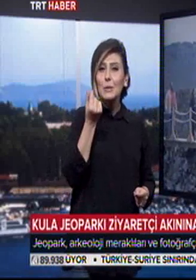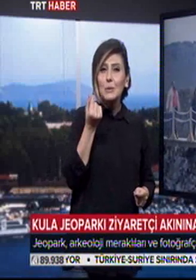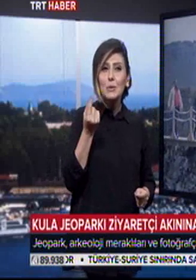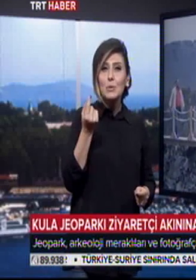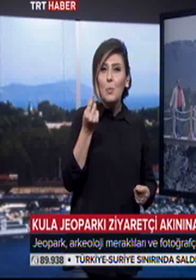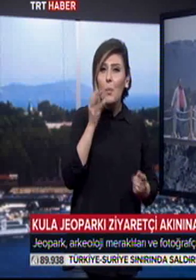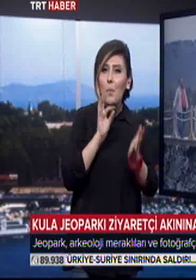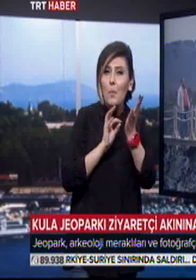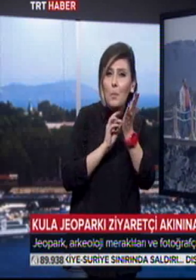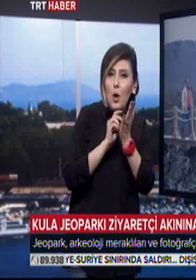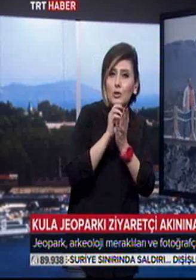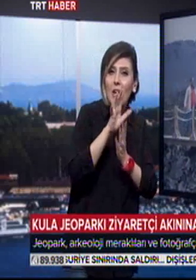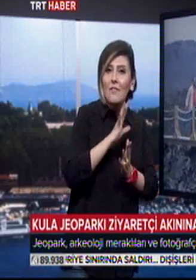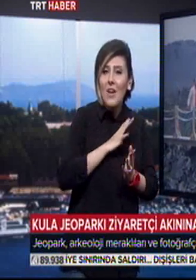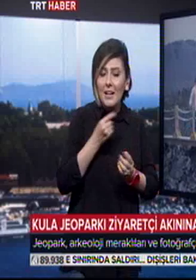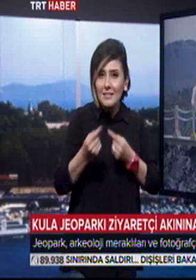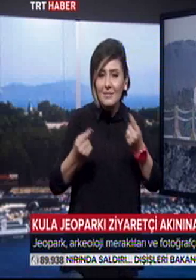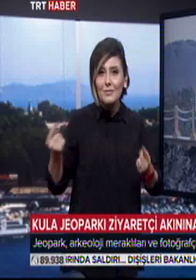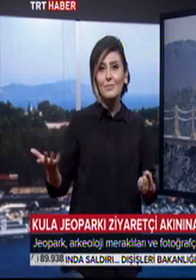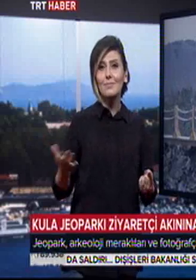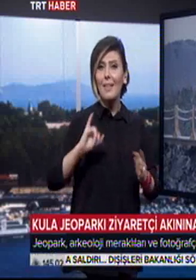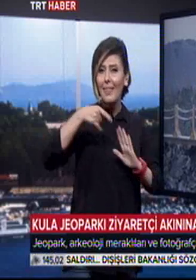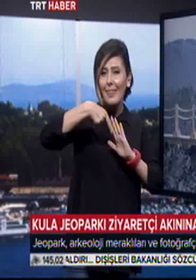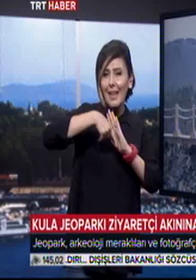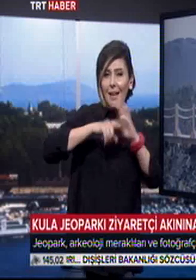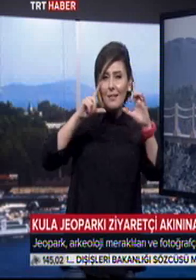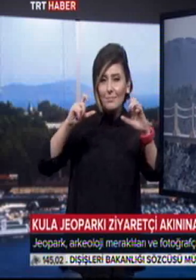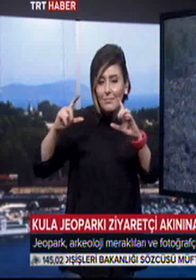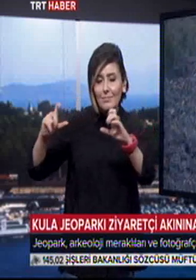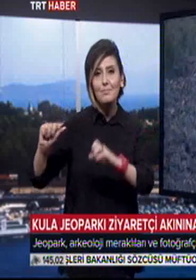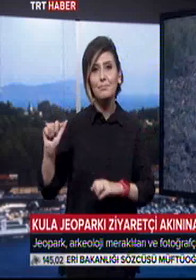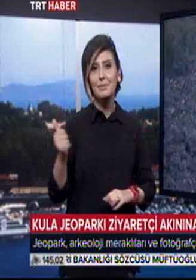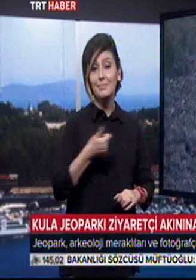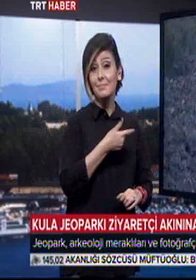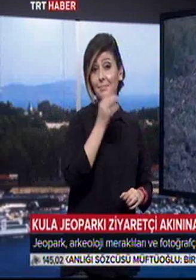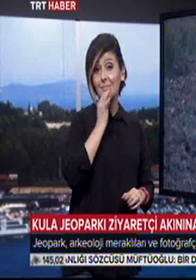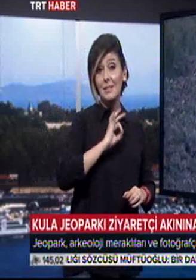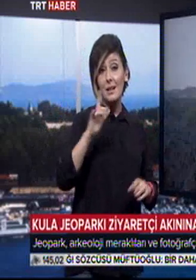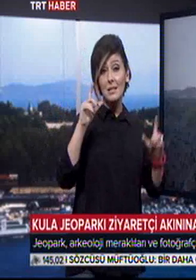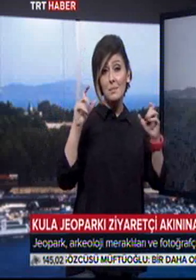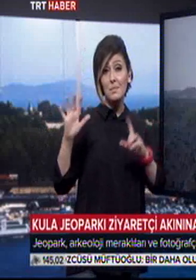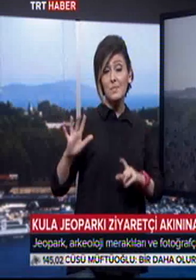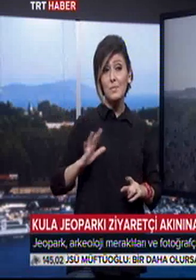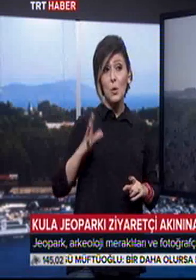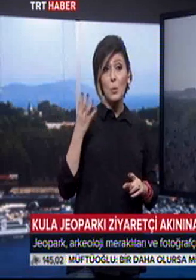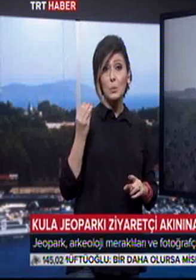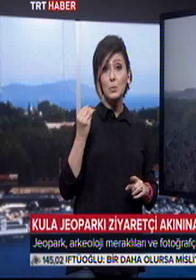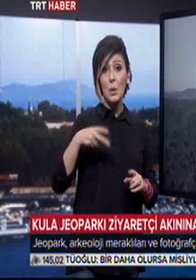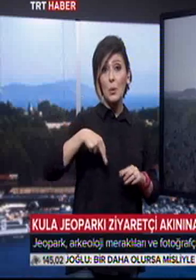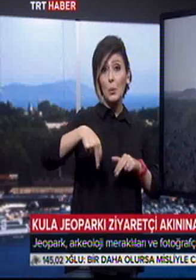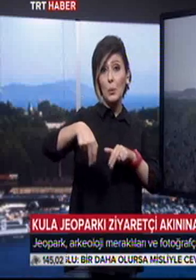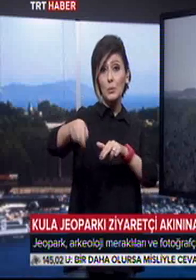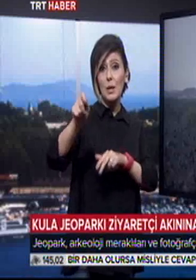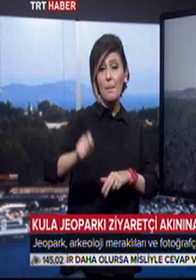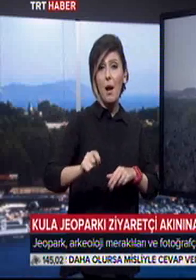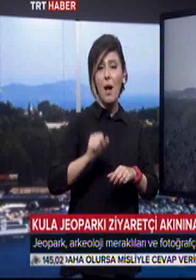küçük böyle böcekler çıktı. Çoğunlukla detay çalıştım. Harika resimler yakaladık. Çok güzel yürüyüş parkurları yapmışlar